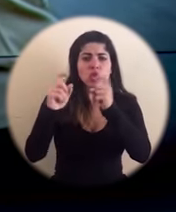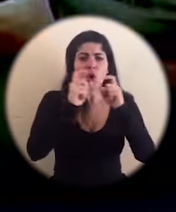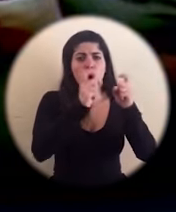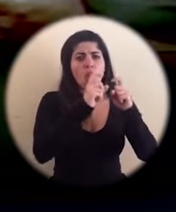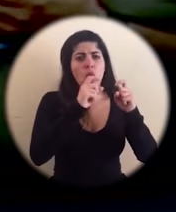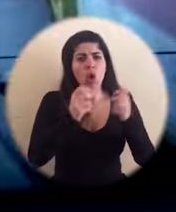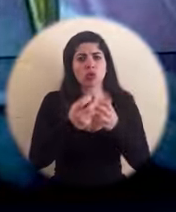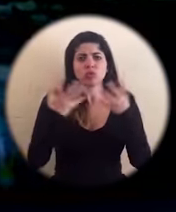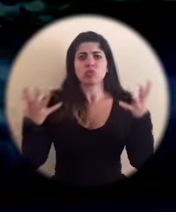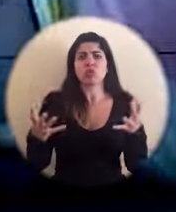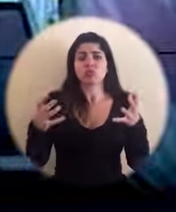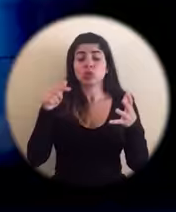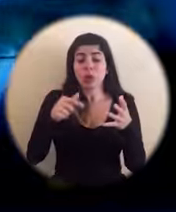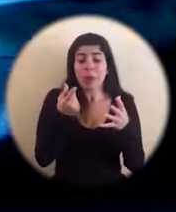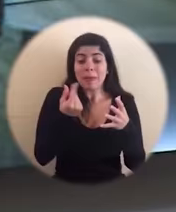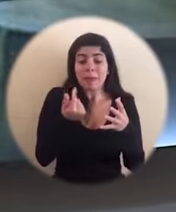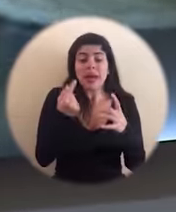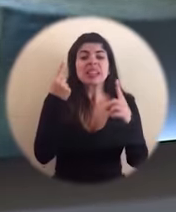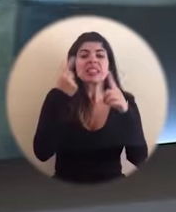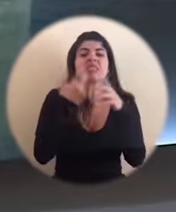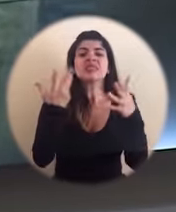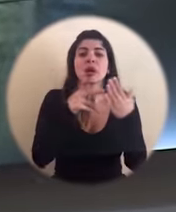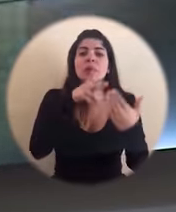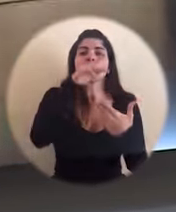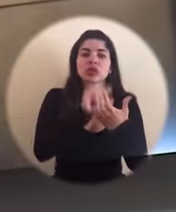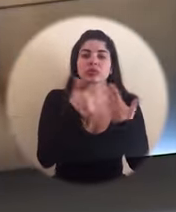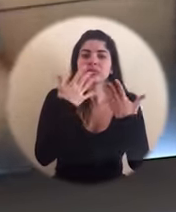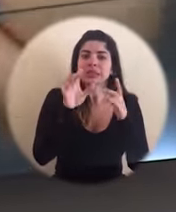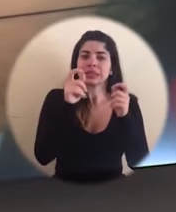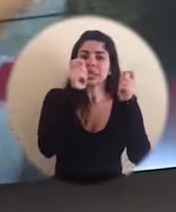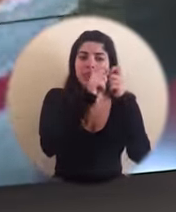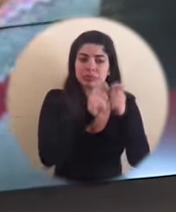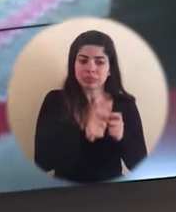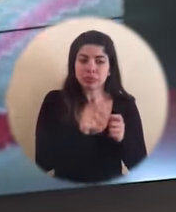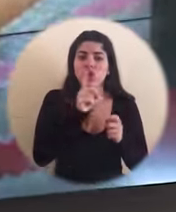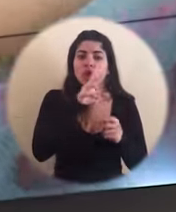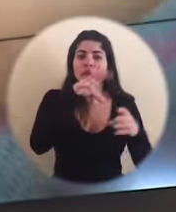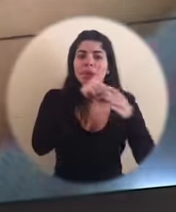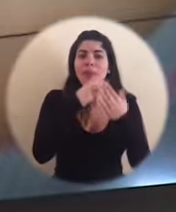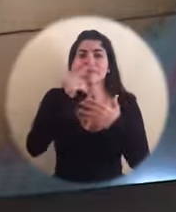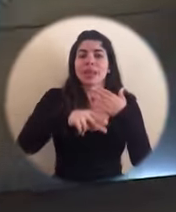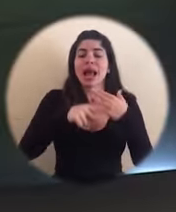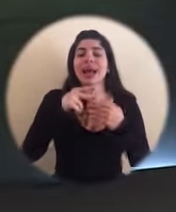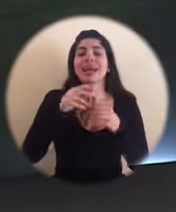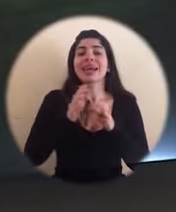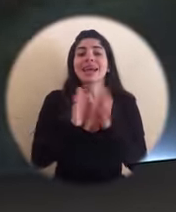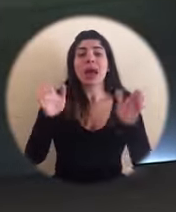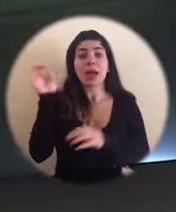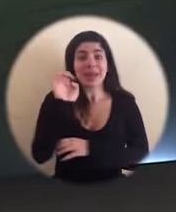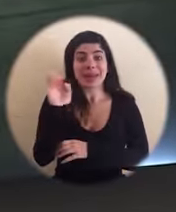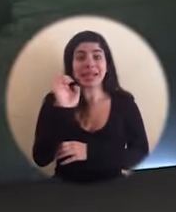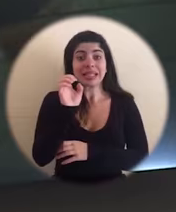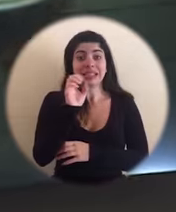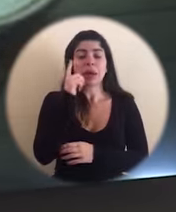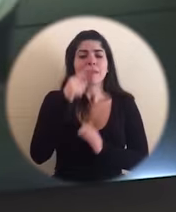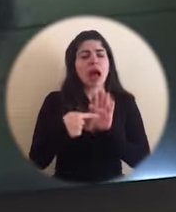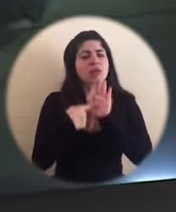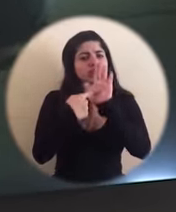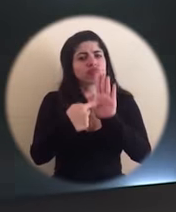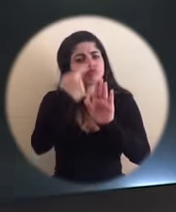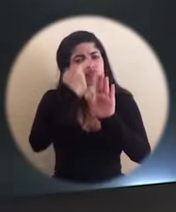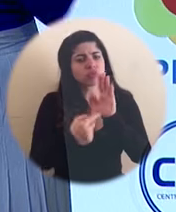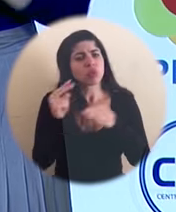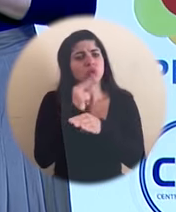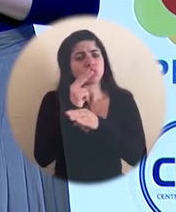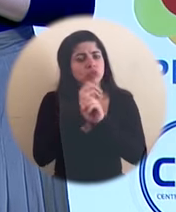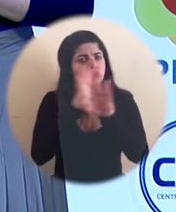entusiasmo. Los dineros serán utilizados en proyectos identificados en el Plan General de la Emergencia, para una total transparencia